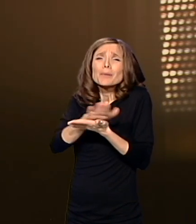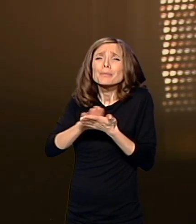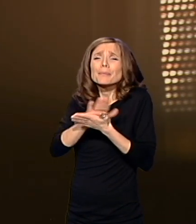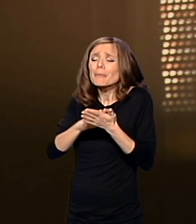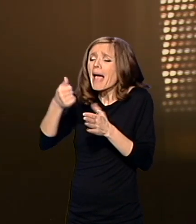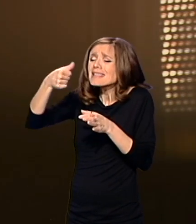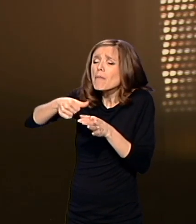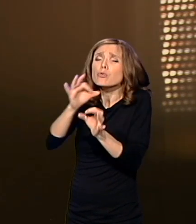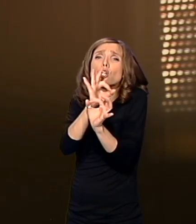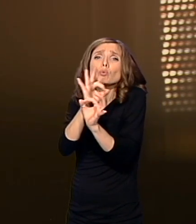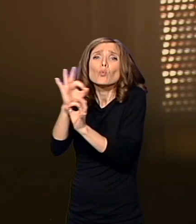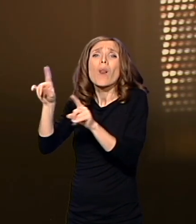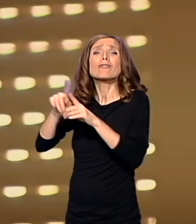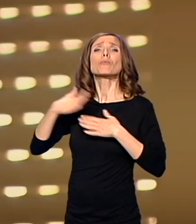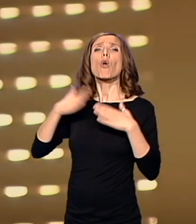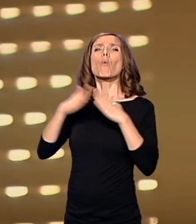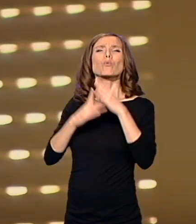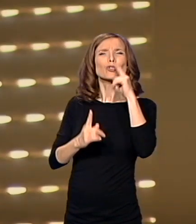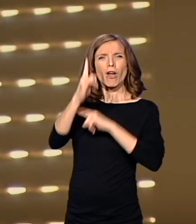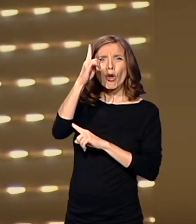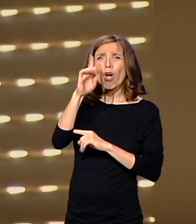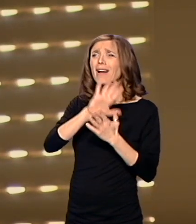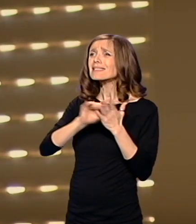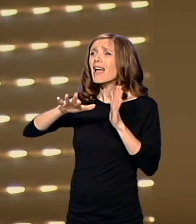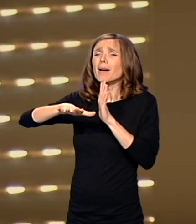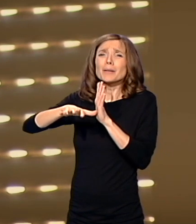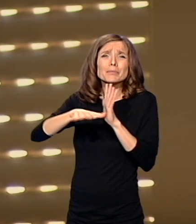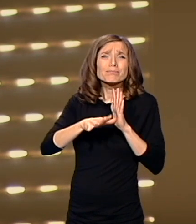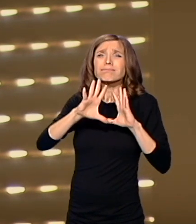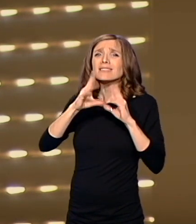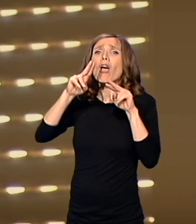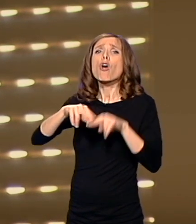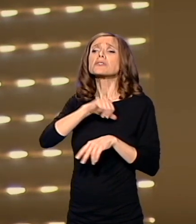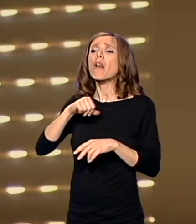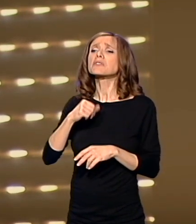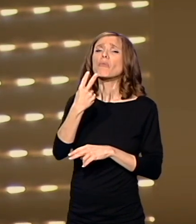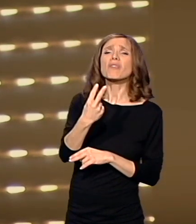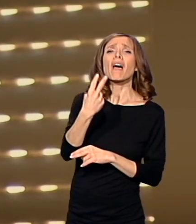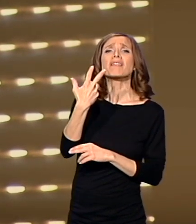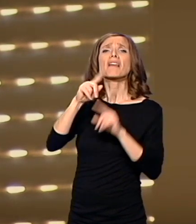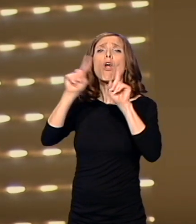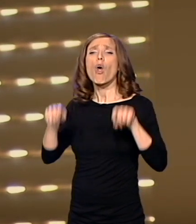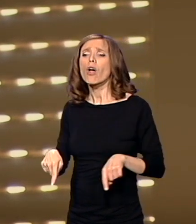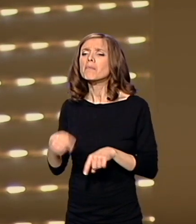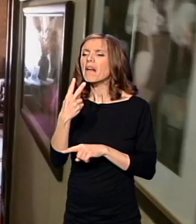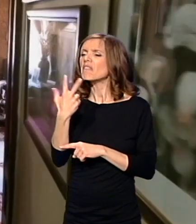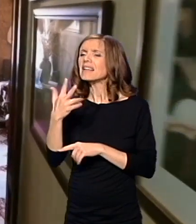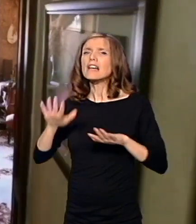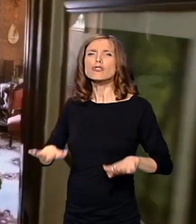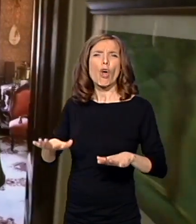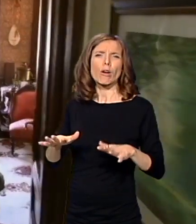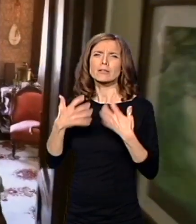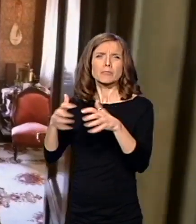Gore u stanu, opljačkano sve. Ostala dva, tri ormana i dve, tri stolice razlupane.